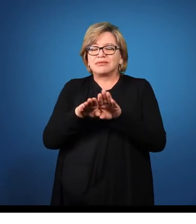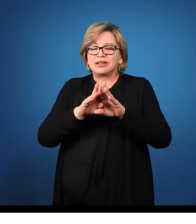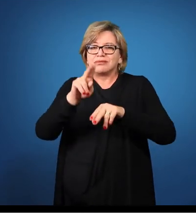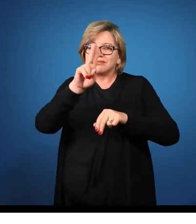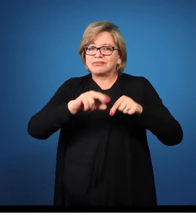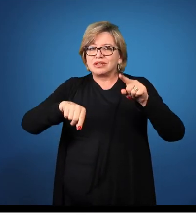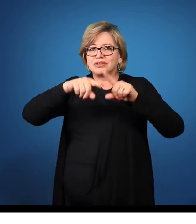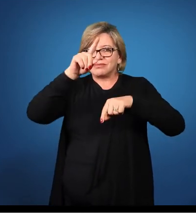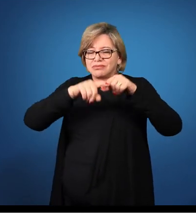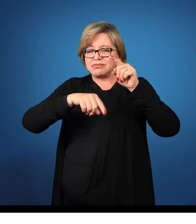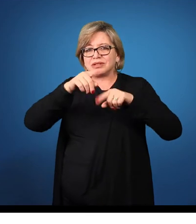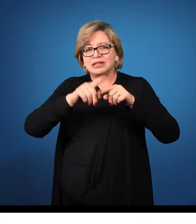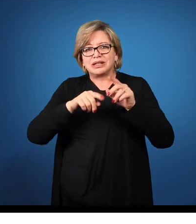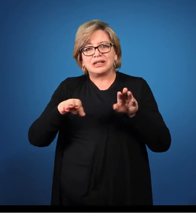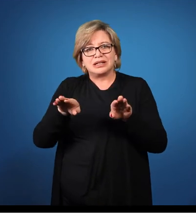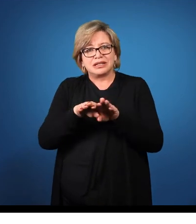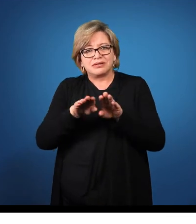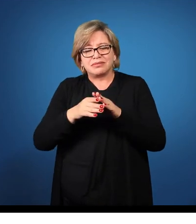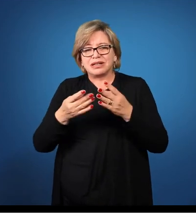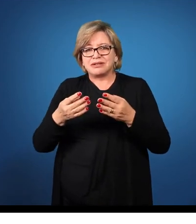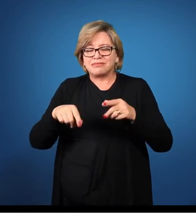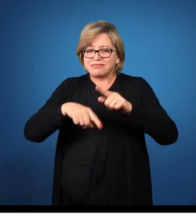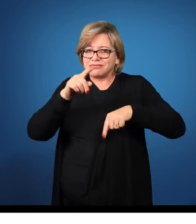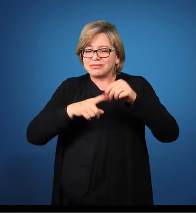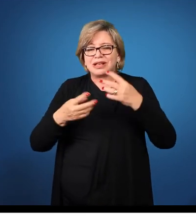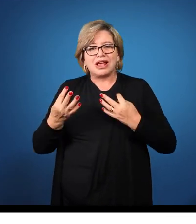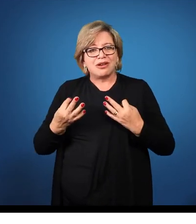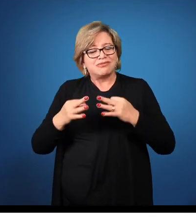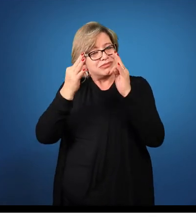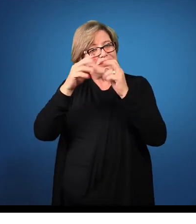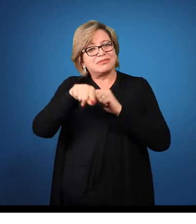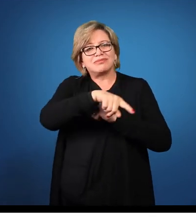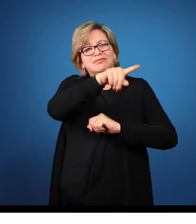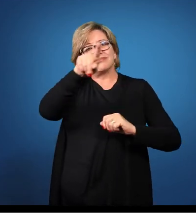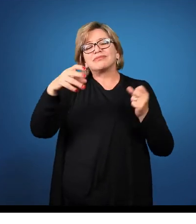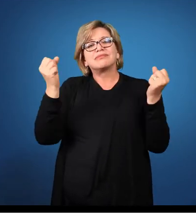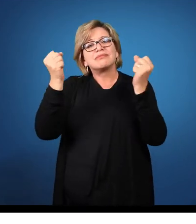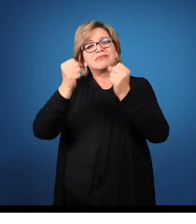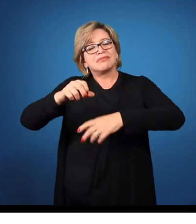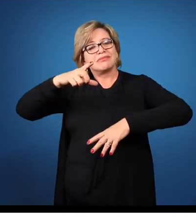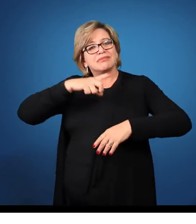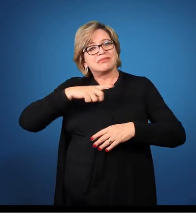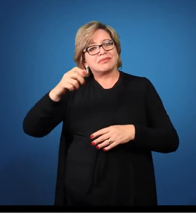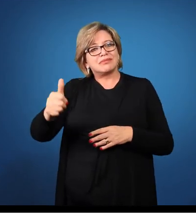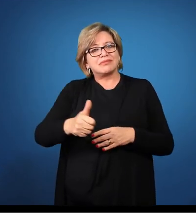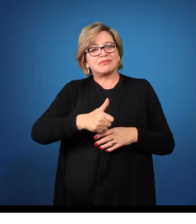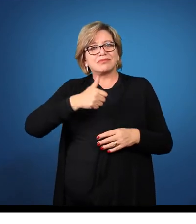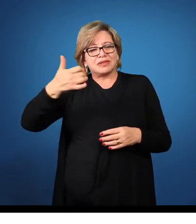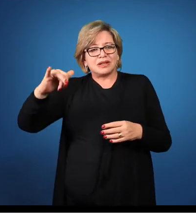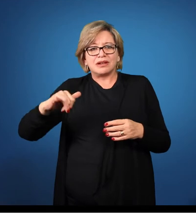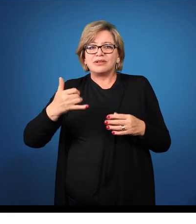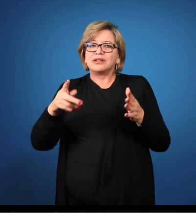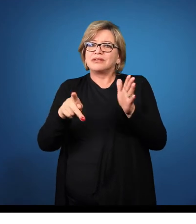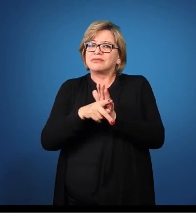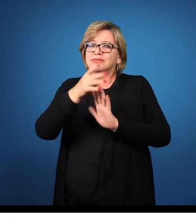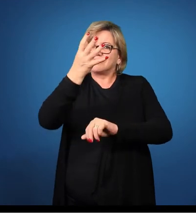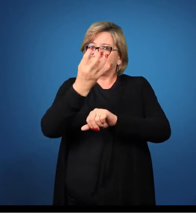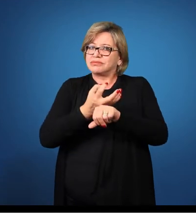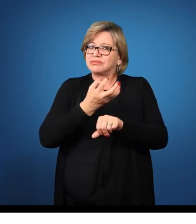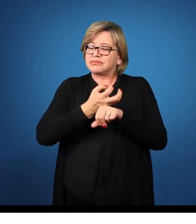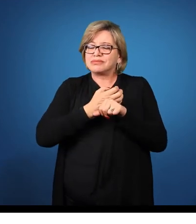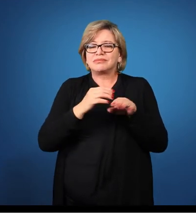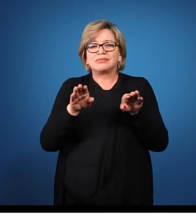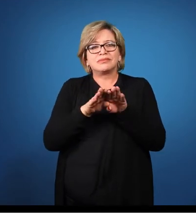material ilustrativo, com material técnico, para que vocês possam, então, ter o melhor aproveitamento possível e